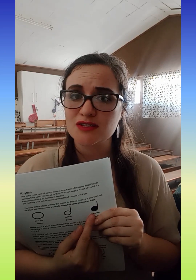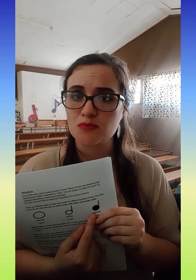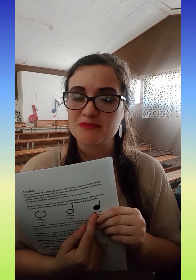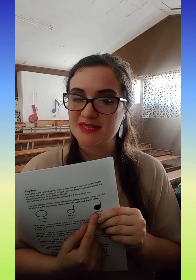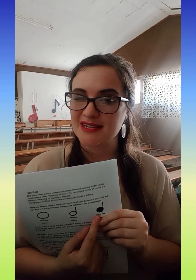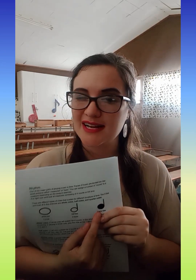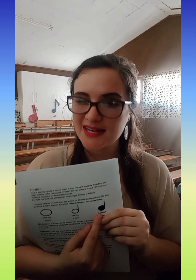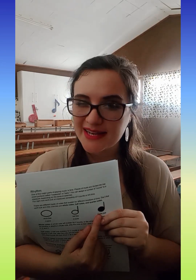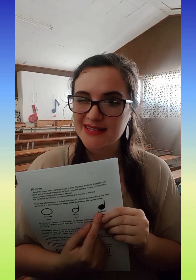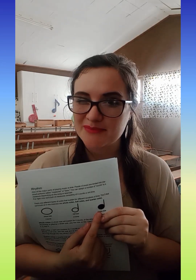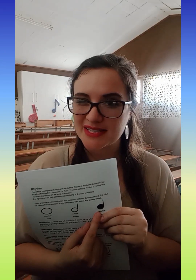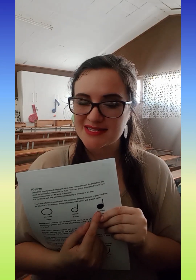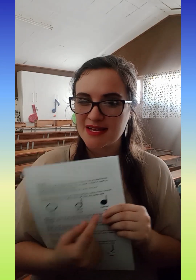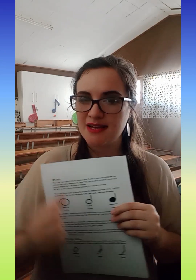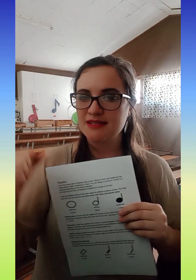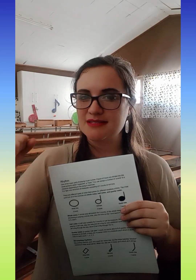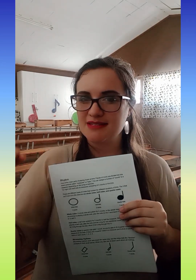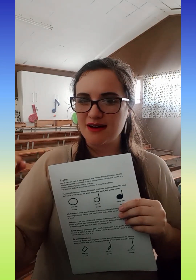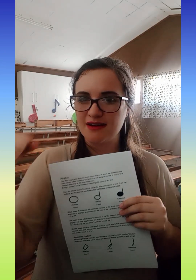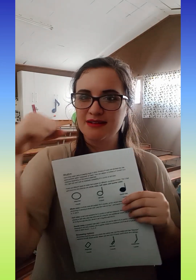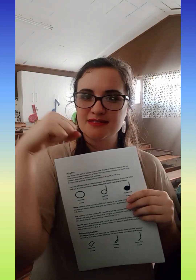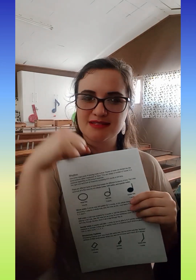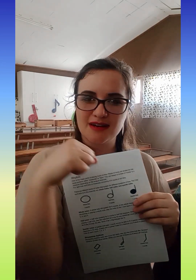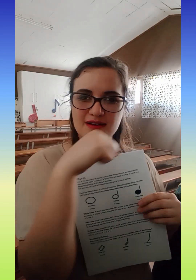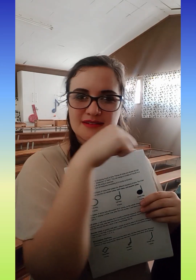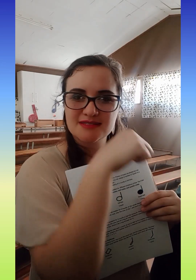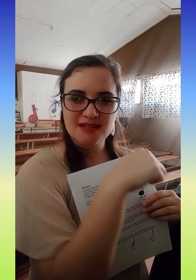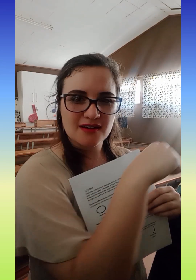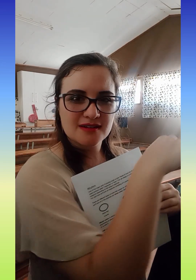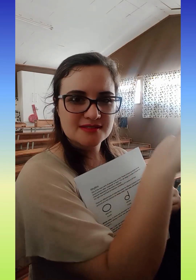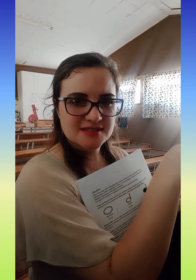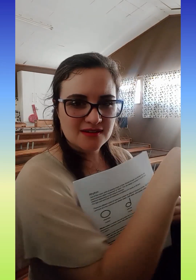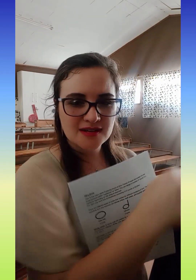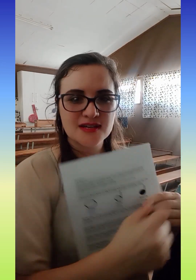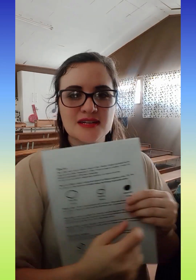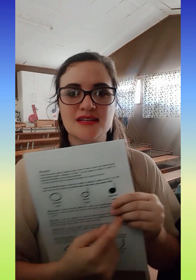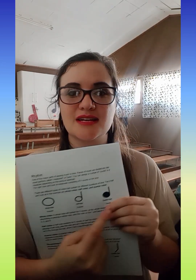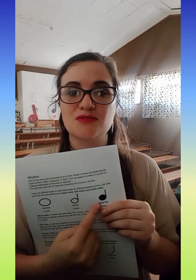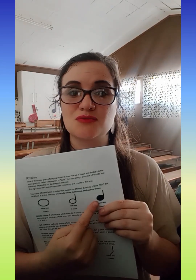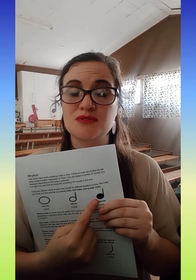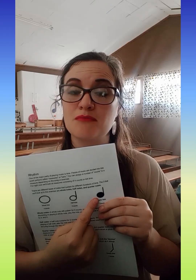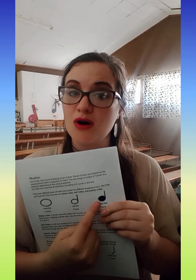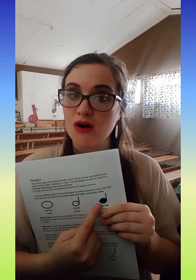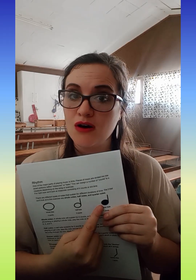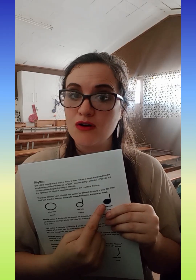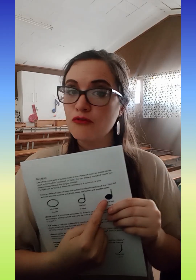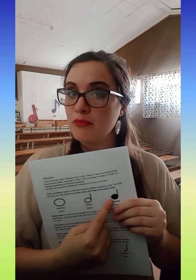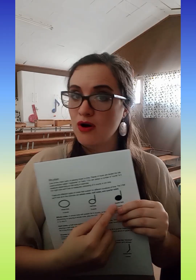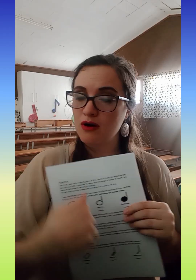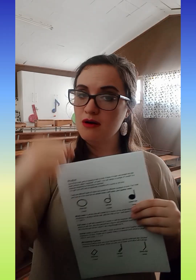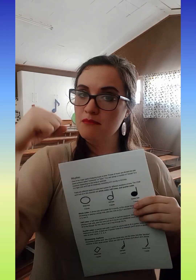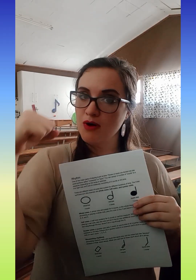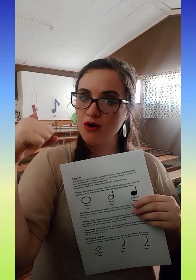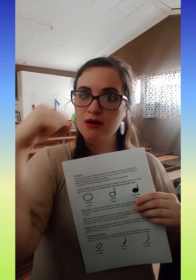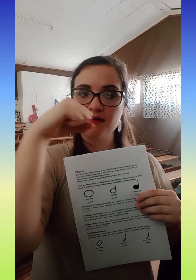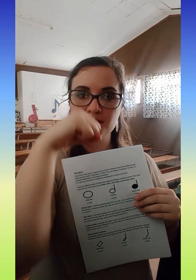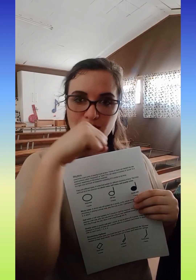opsplit in kleiner beats. Ta, ta, ta, ta. Krij ons ons ma of pa. Ma, ma